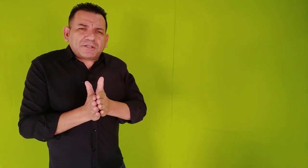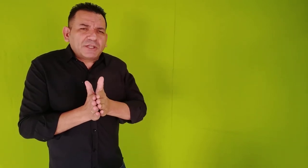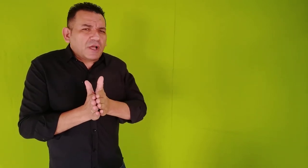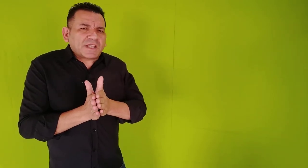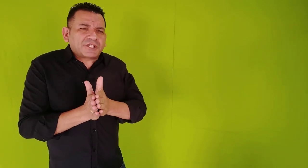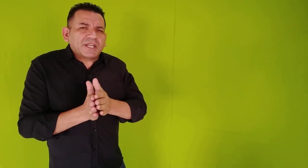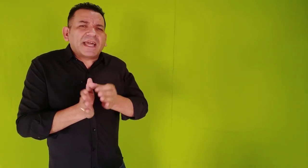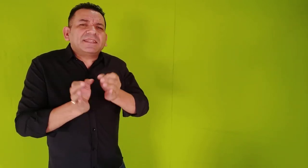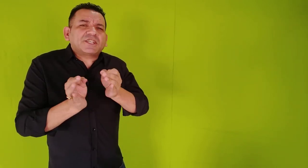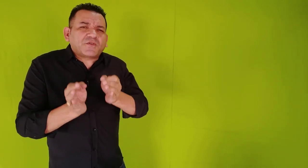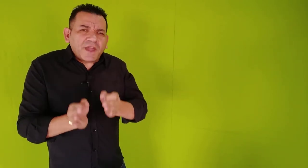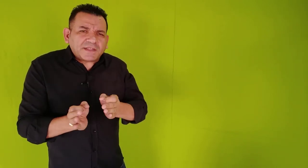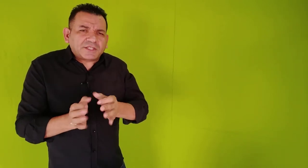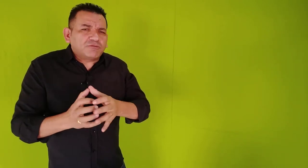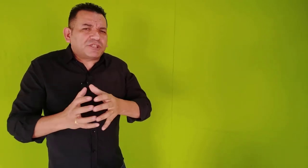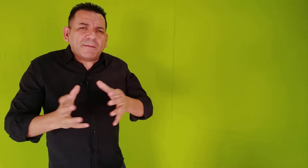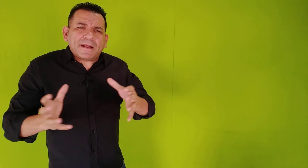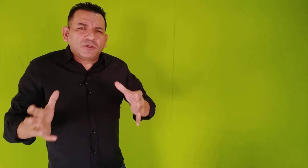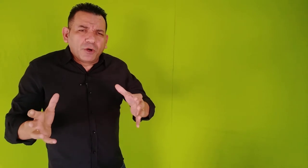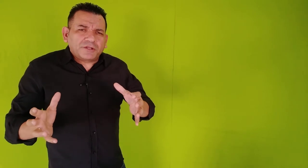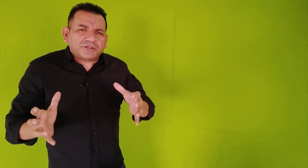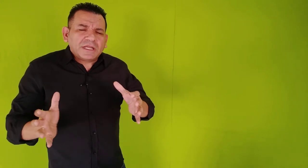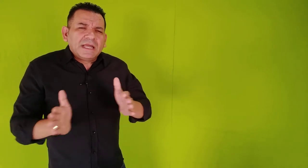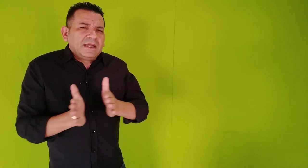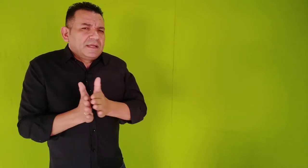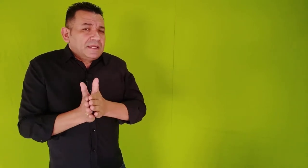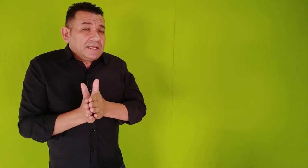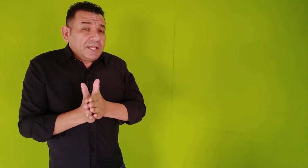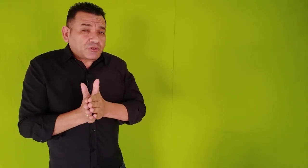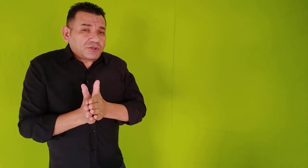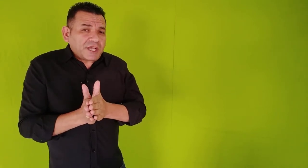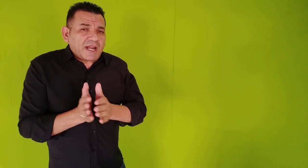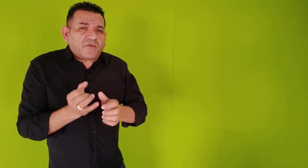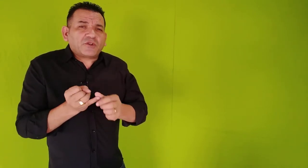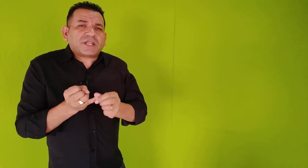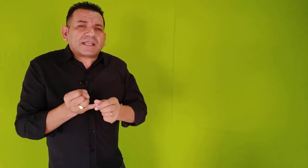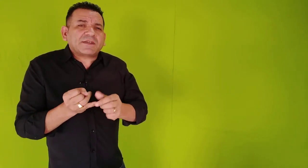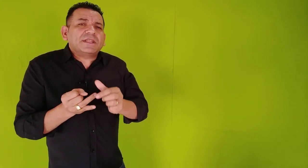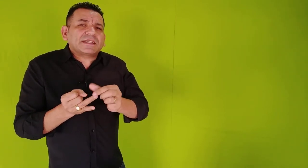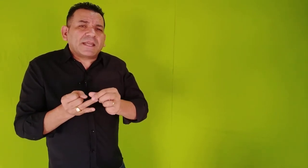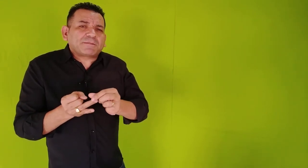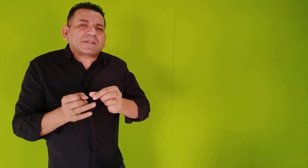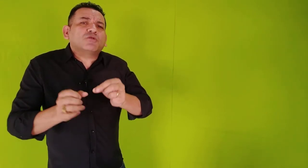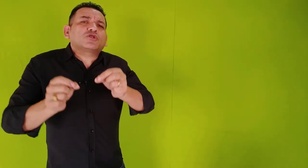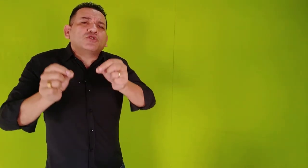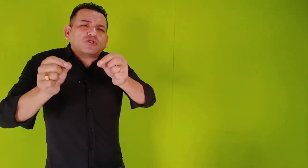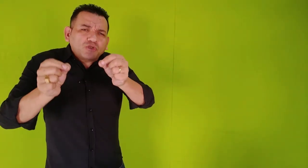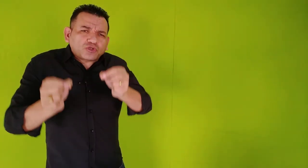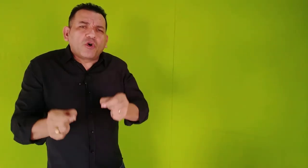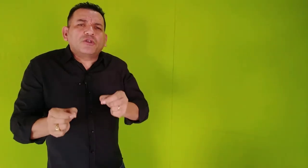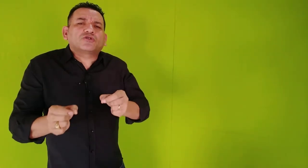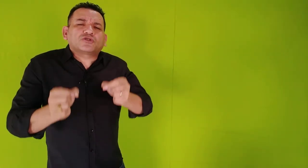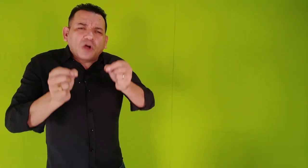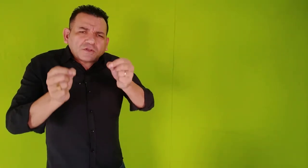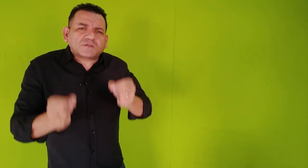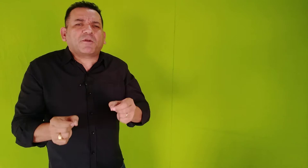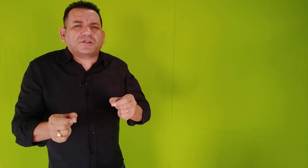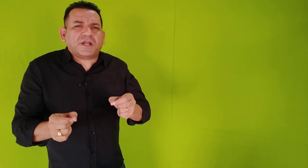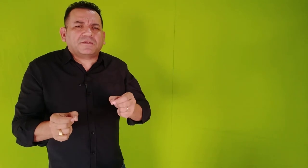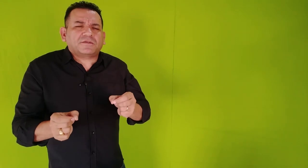a nossa agenda é desfeita de um dia para a noite. Isso gera frustração e decepção dos nossos sonhos, dos nossos projetos.